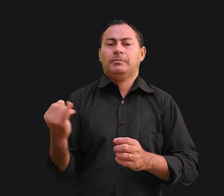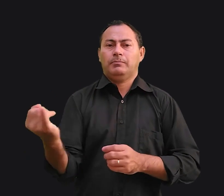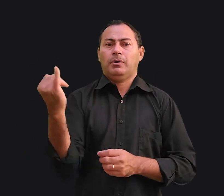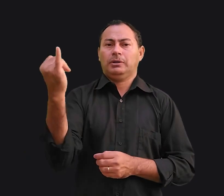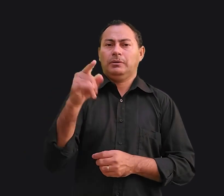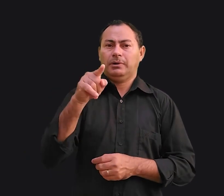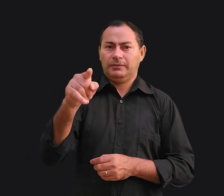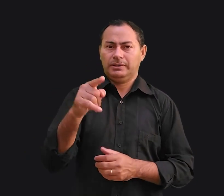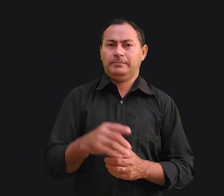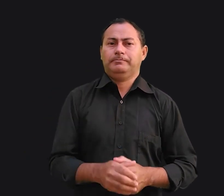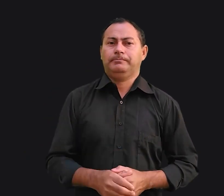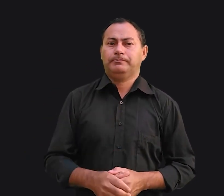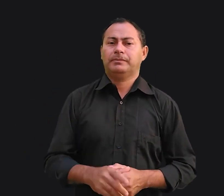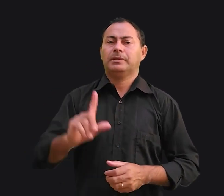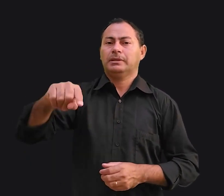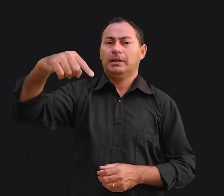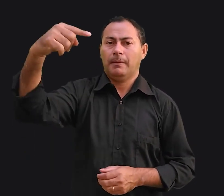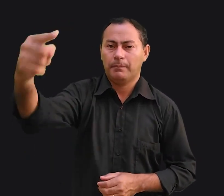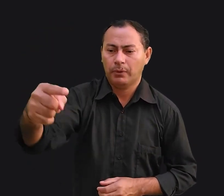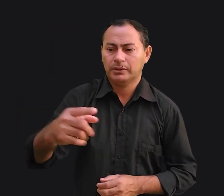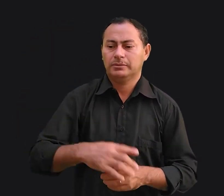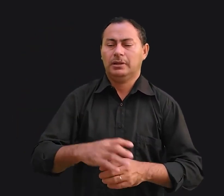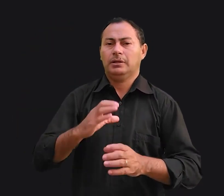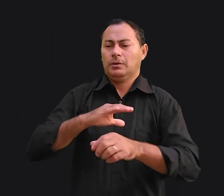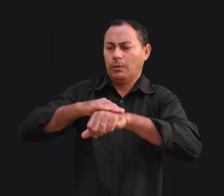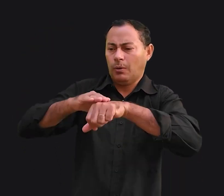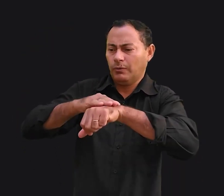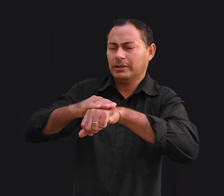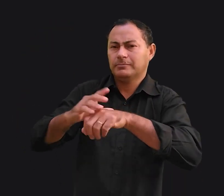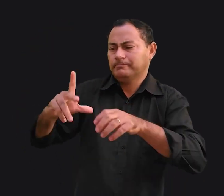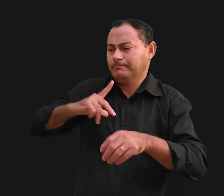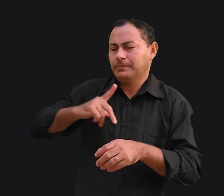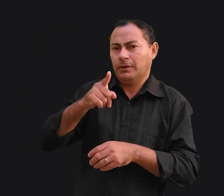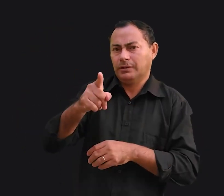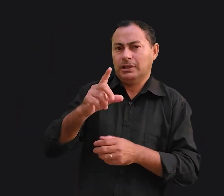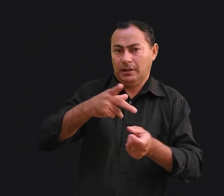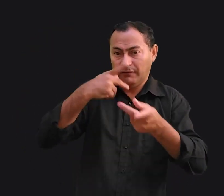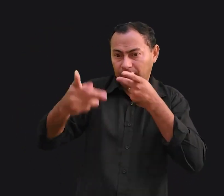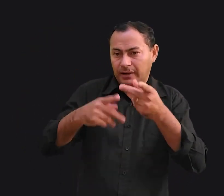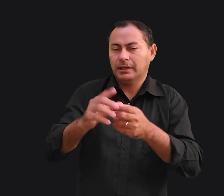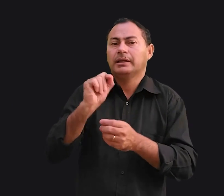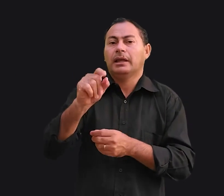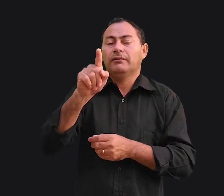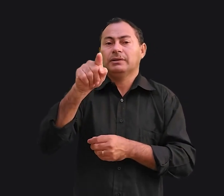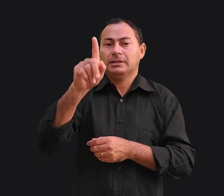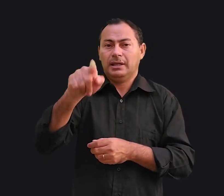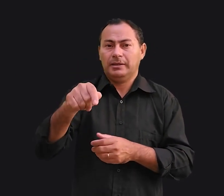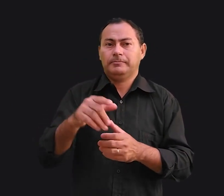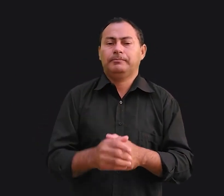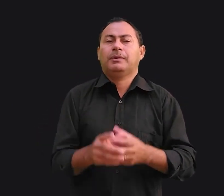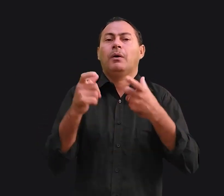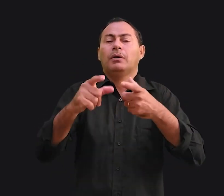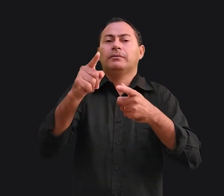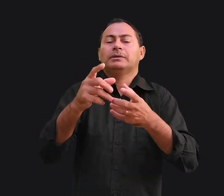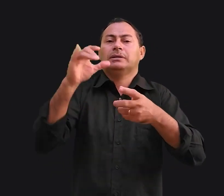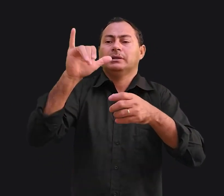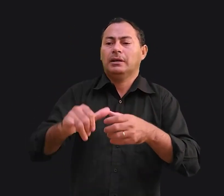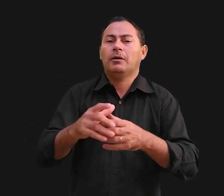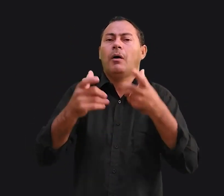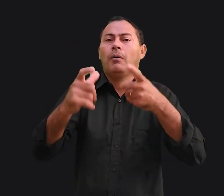importantes para você. E depois, aquele tipo de conversa íntima, onde você fala sobre quem você é, onde você está e onde